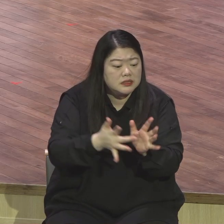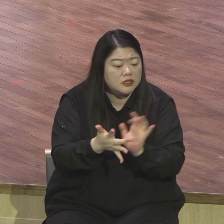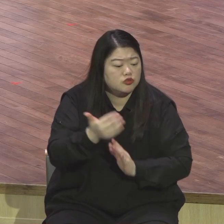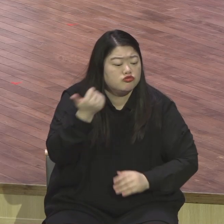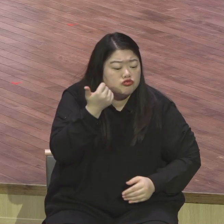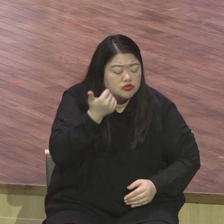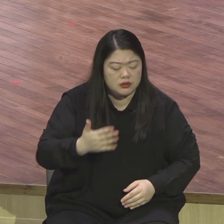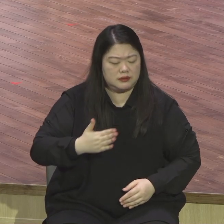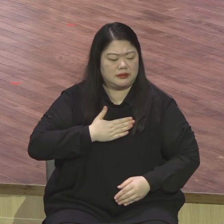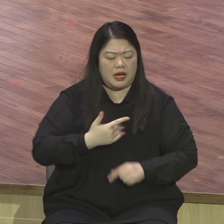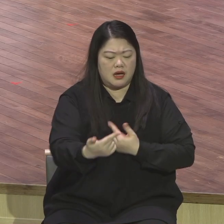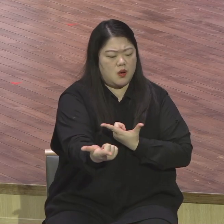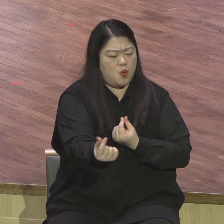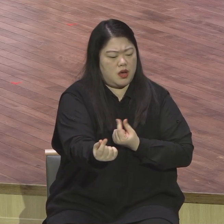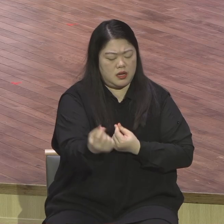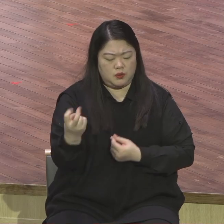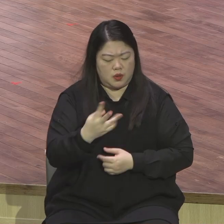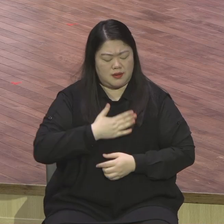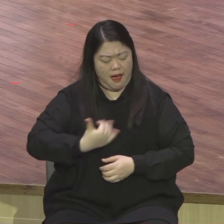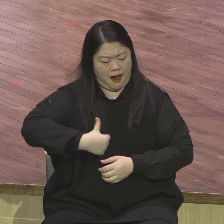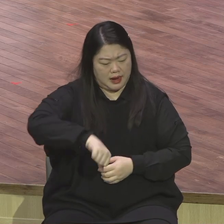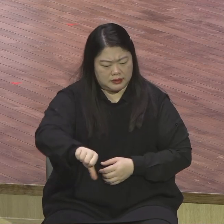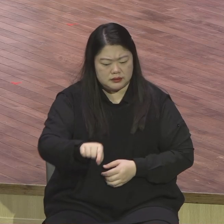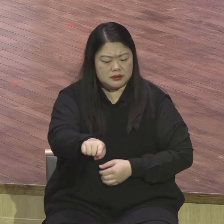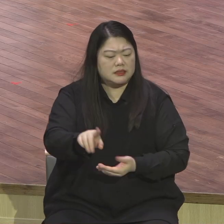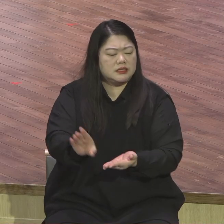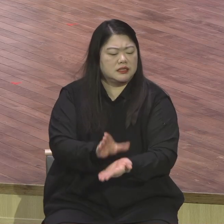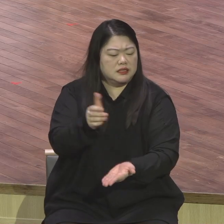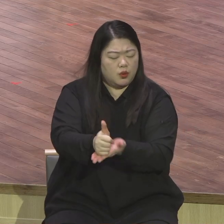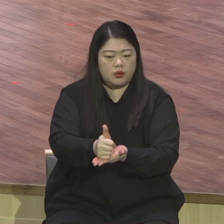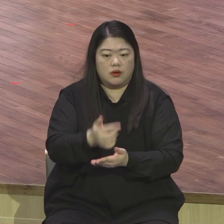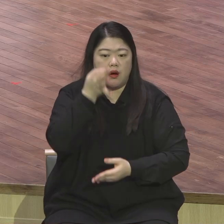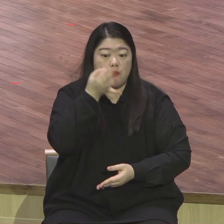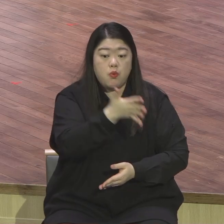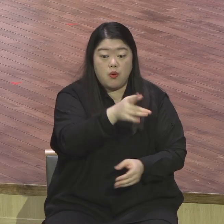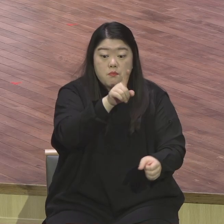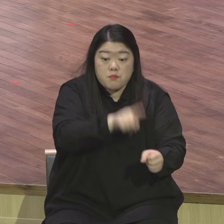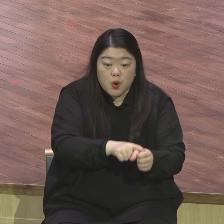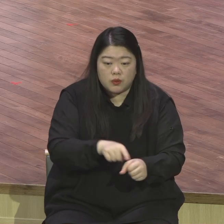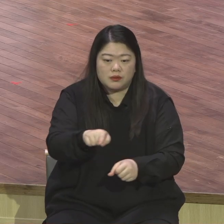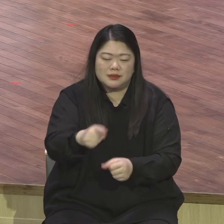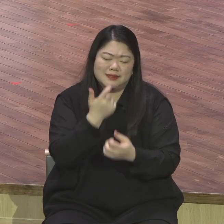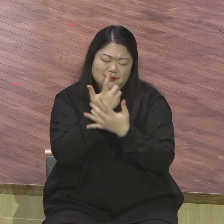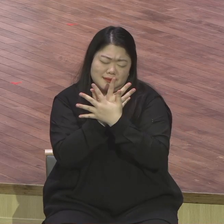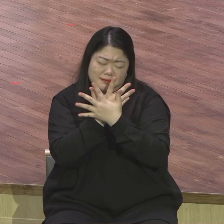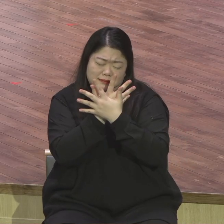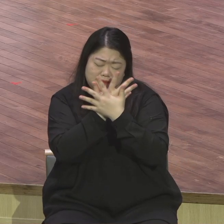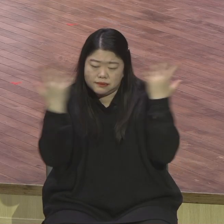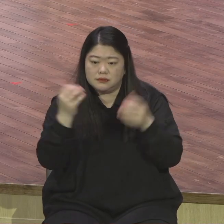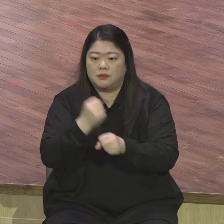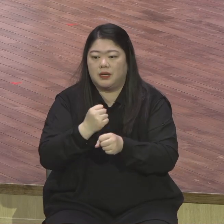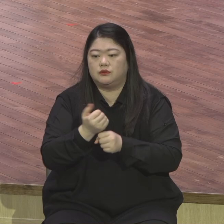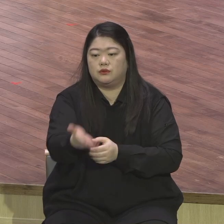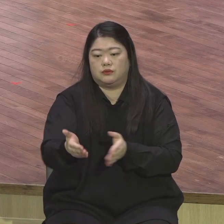예수님께서 모세와 엘리야와 함께 이야기하고 계셨다라고 말씀하고 있습니다 수많은 그러한